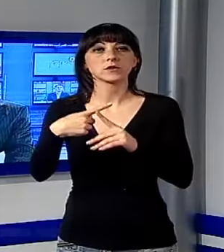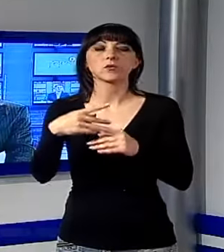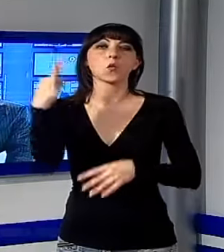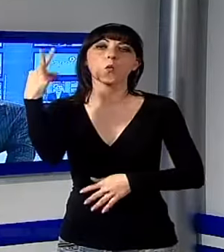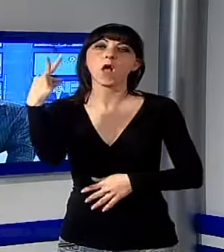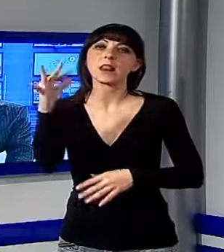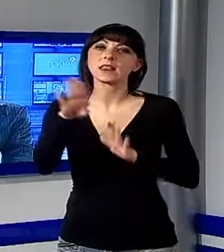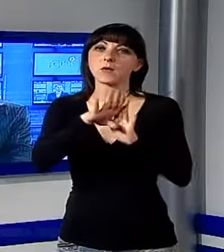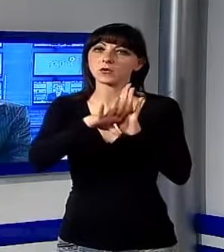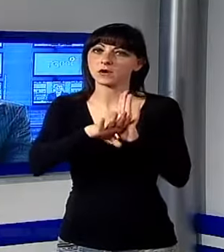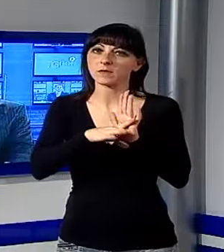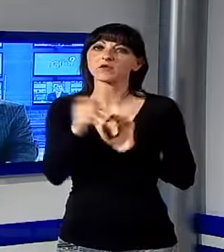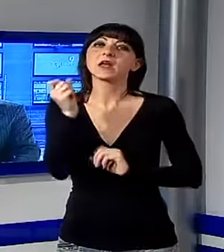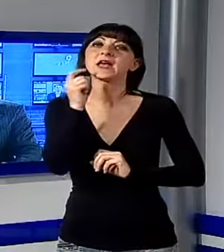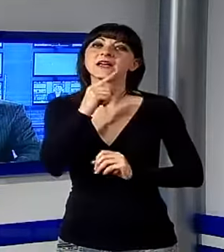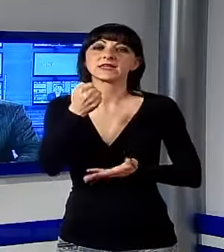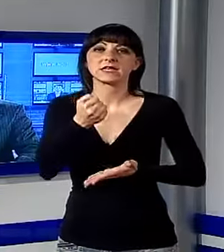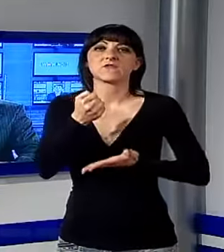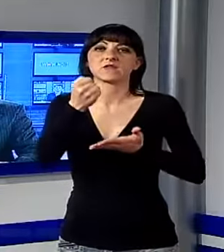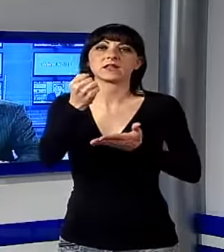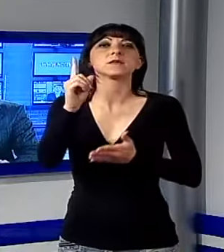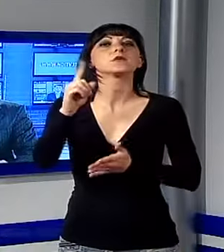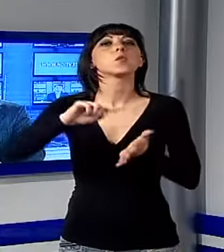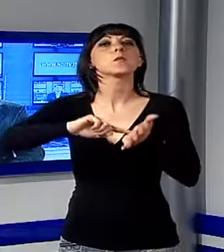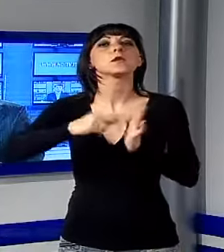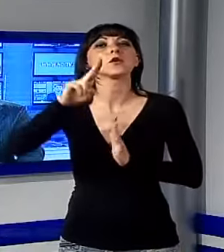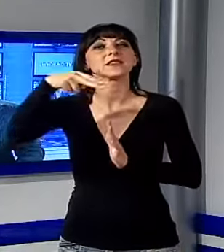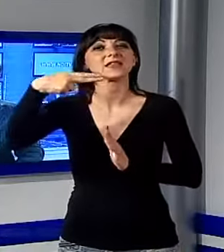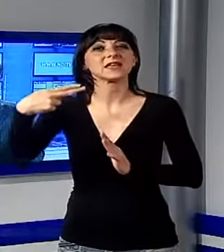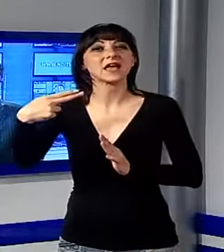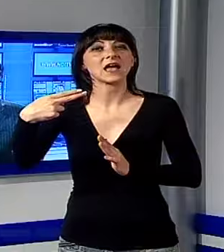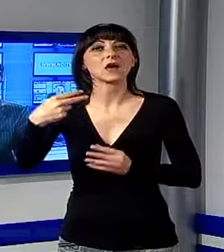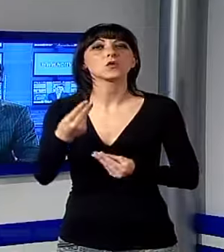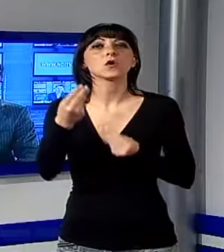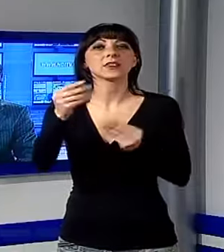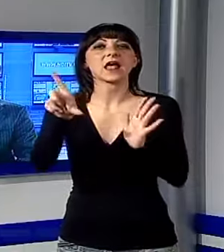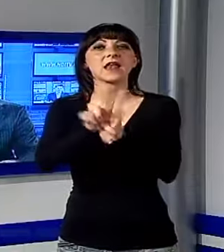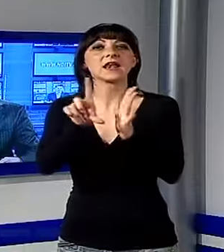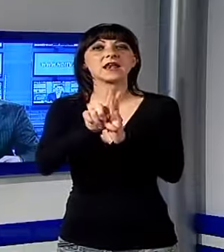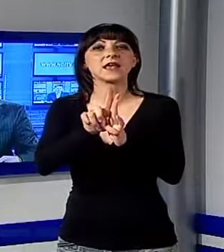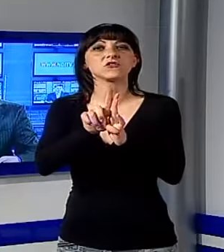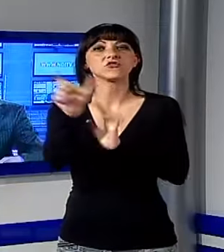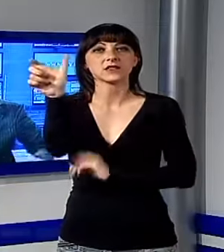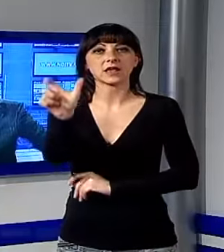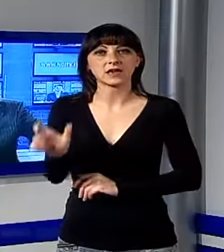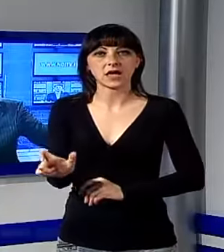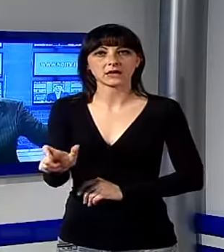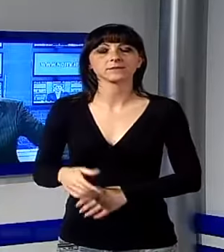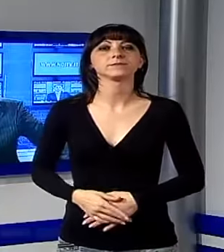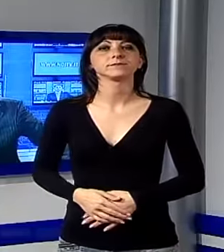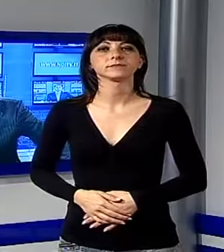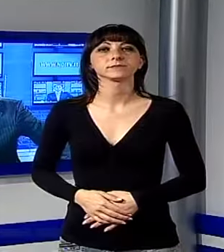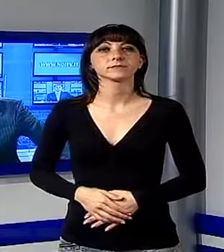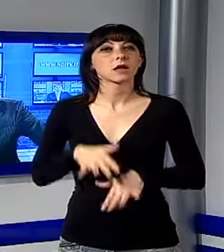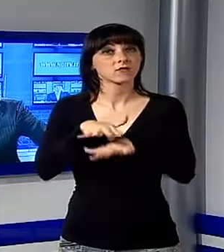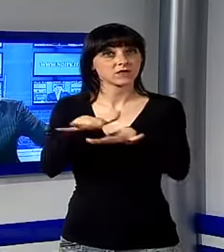con la garanzia del finanziamento di un milione di euro assicurato dalla legge nazionale. E rimanendo a Viareggio si fa sempre più